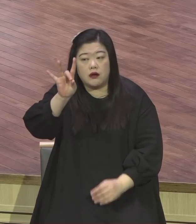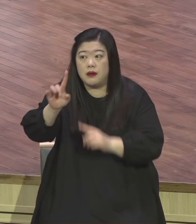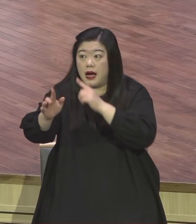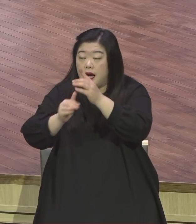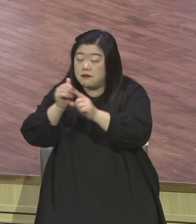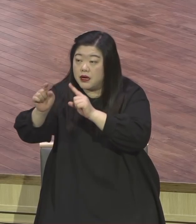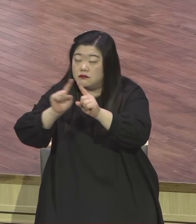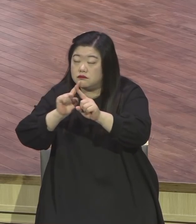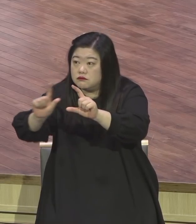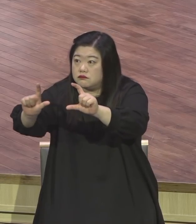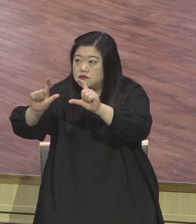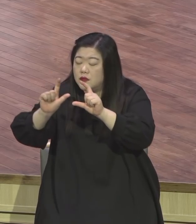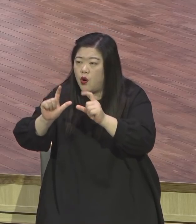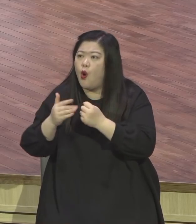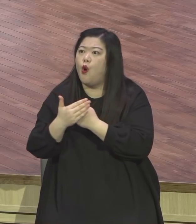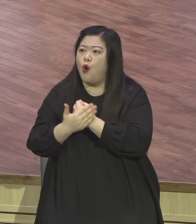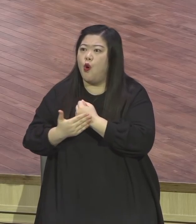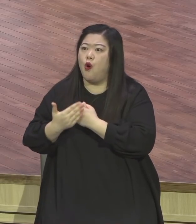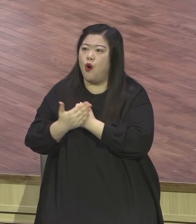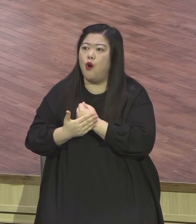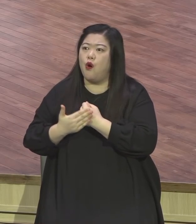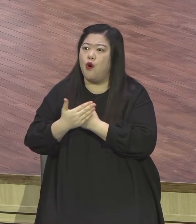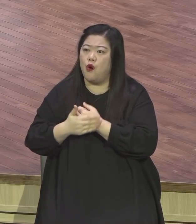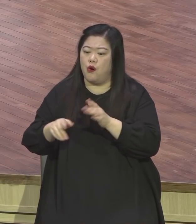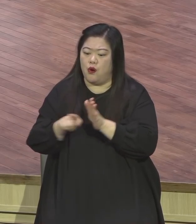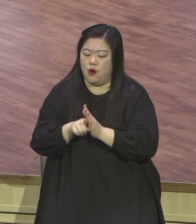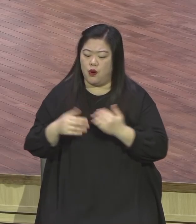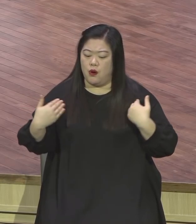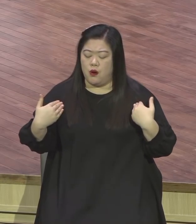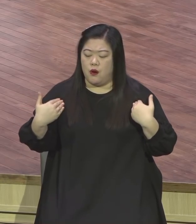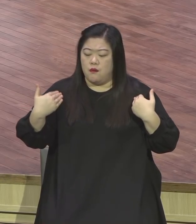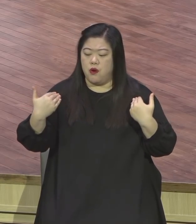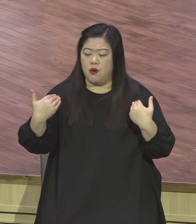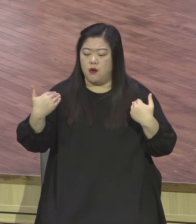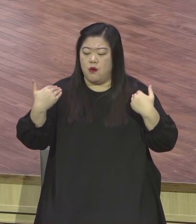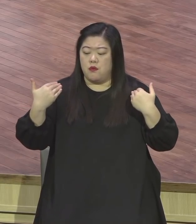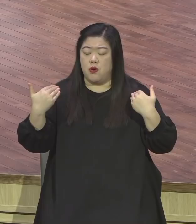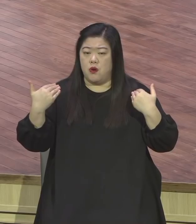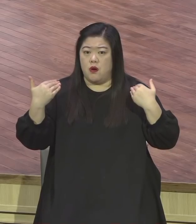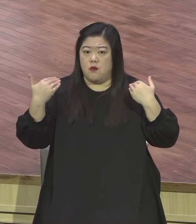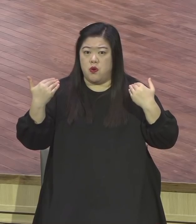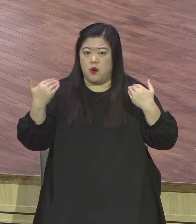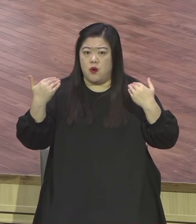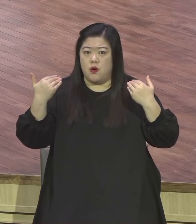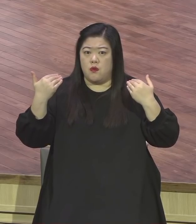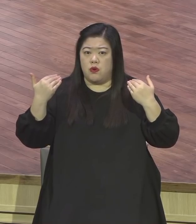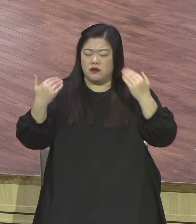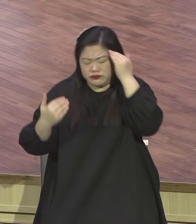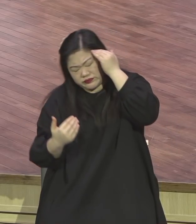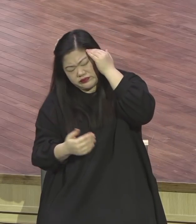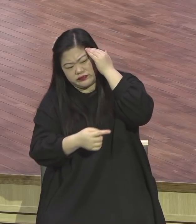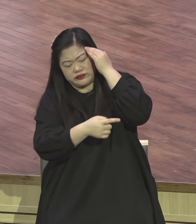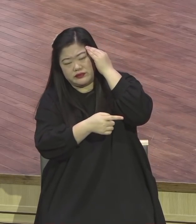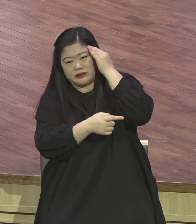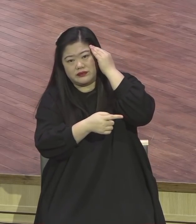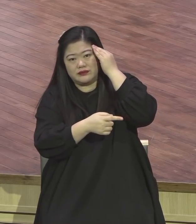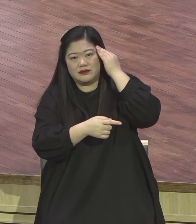세상의 수론 때문에 시험 들어가지고 낙심해가지고 무너져버려